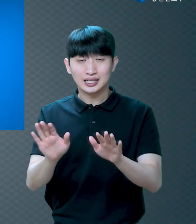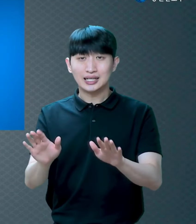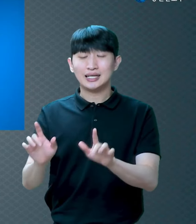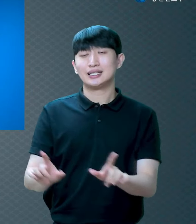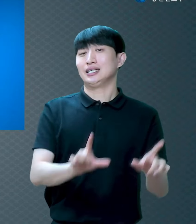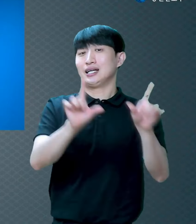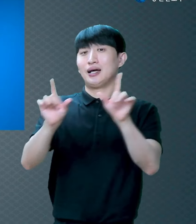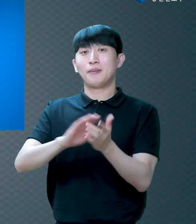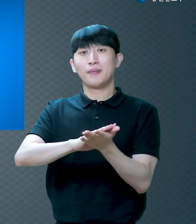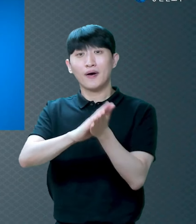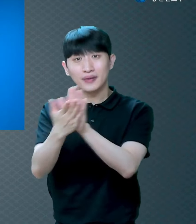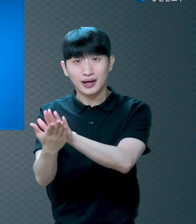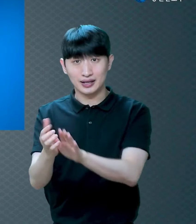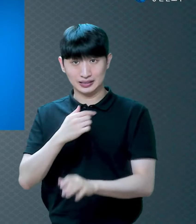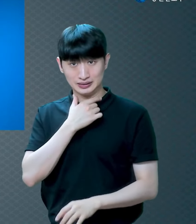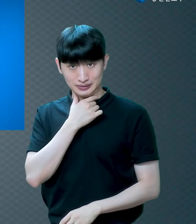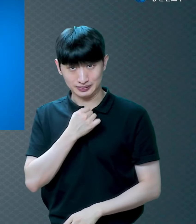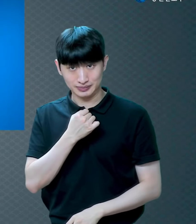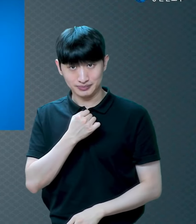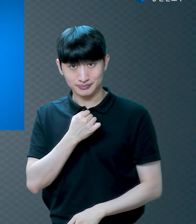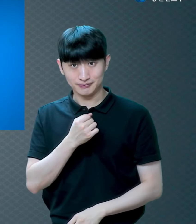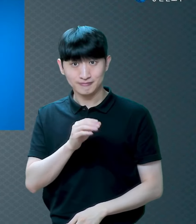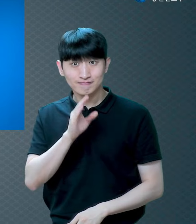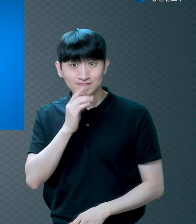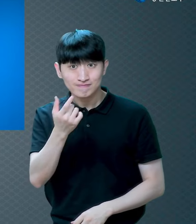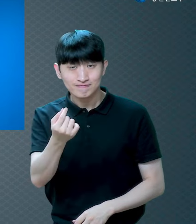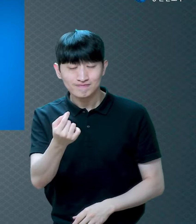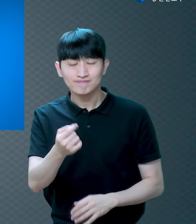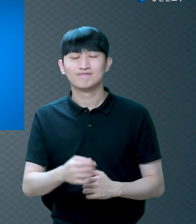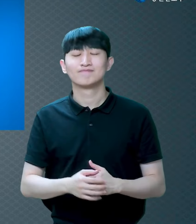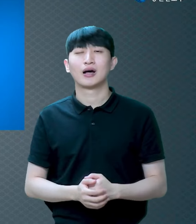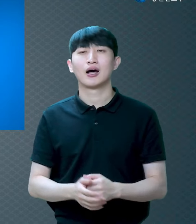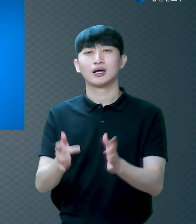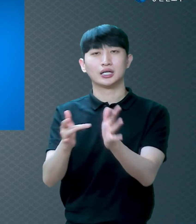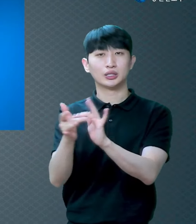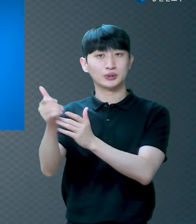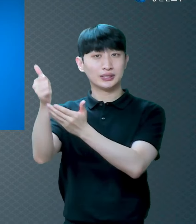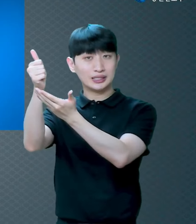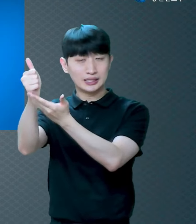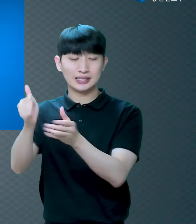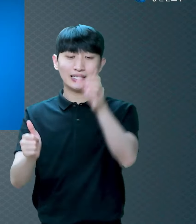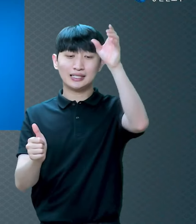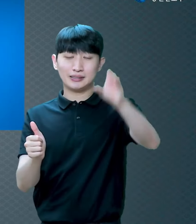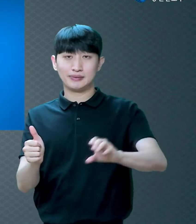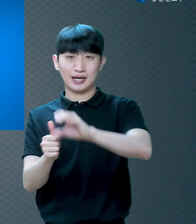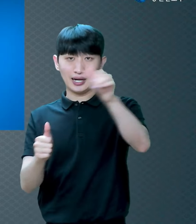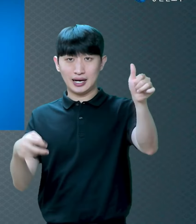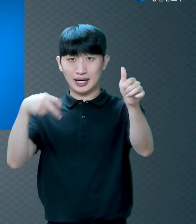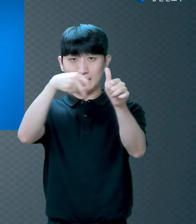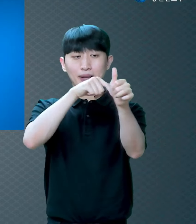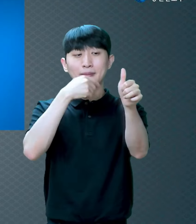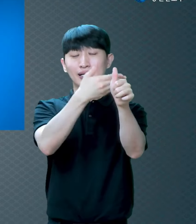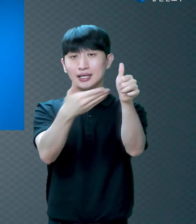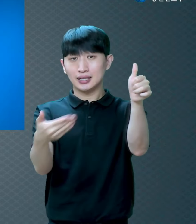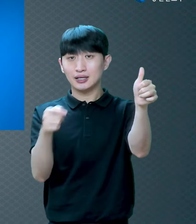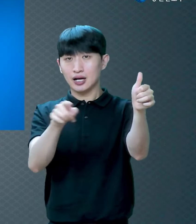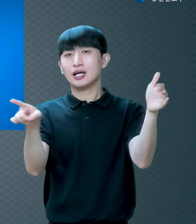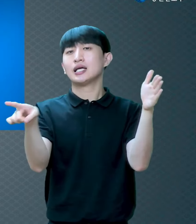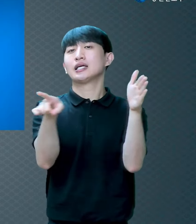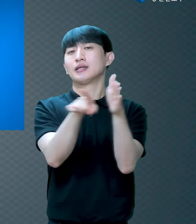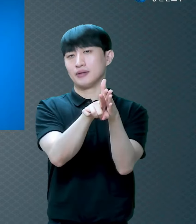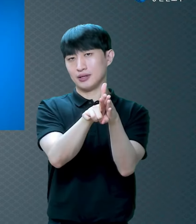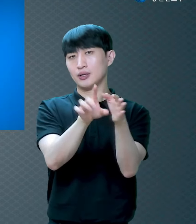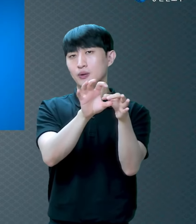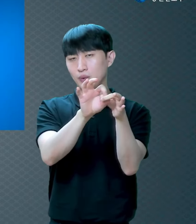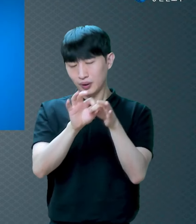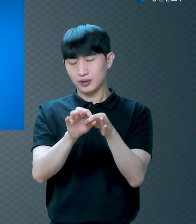그거 경험해 보고 싶지 않으세요? 예수님의 십자가를 통해서 주어지는 겁니다 하나님이 우리를